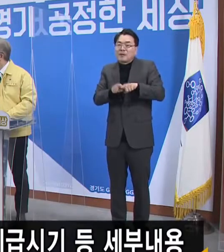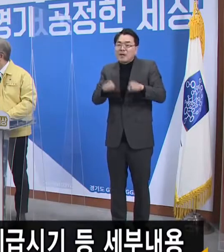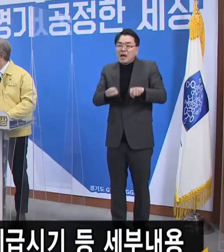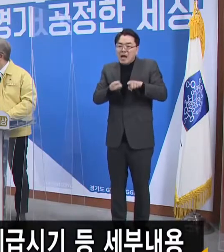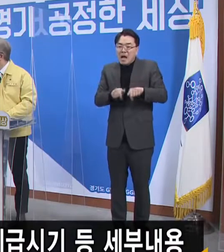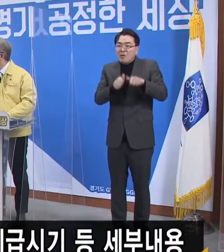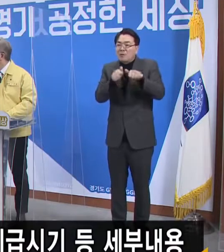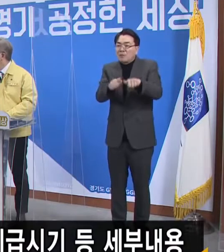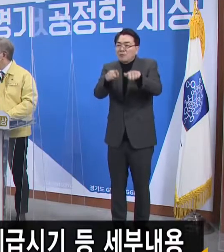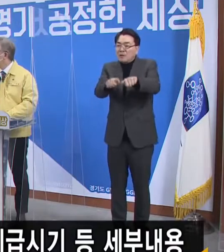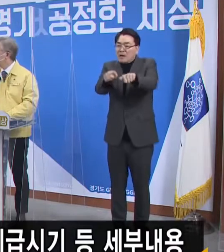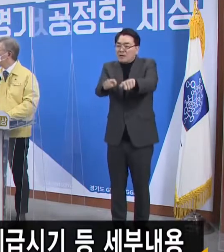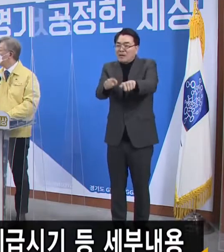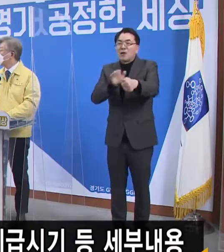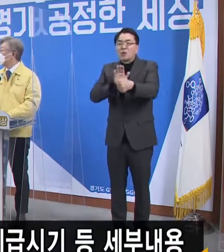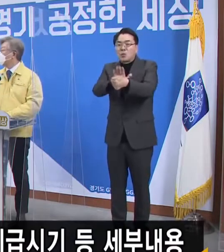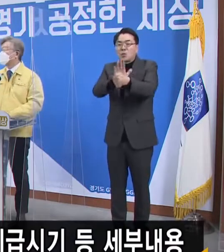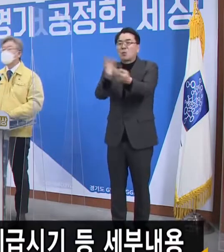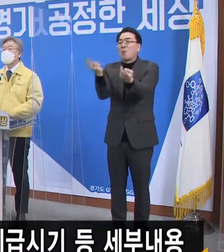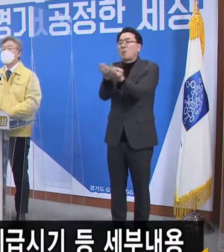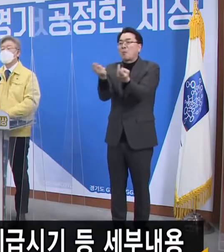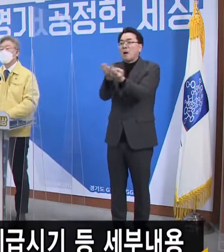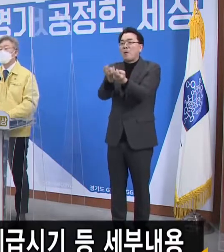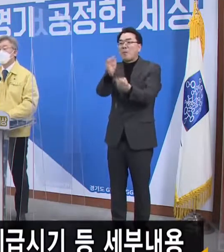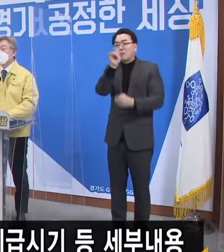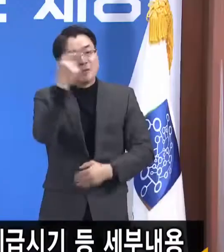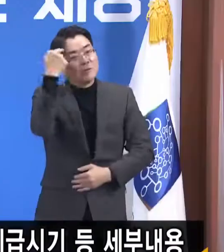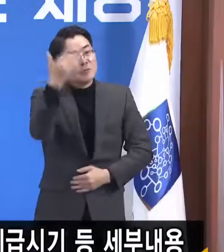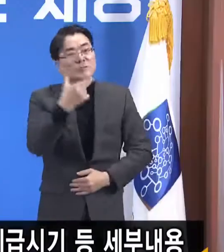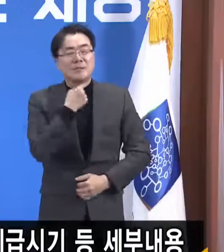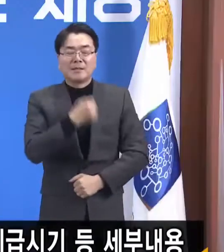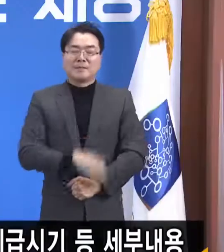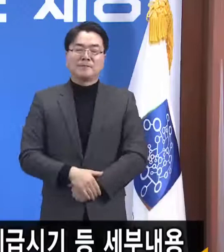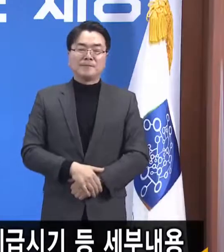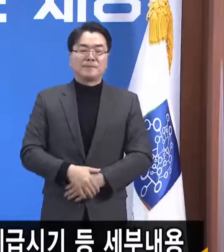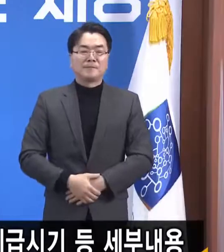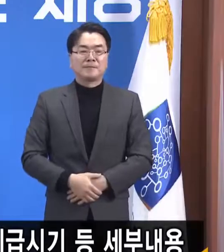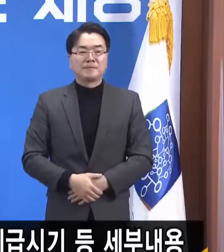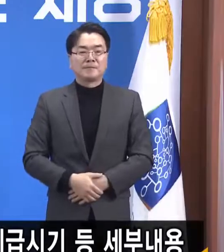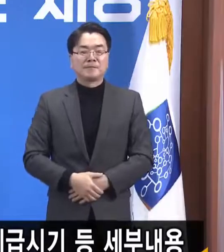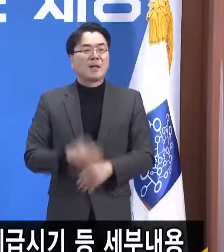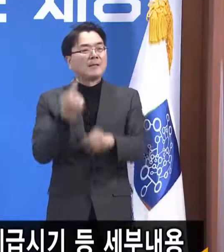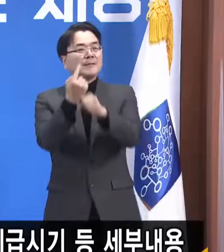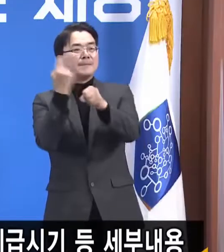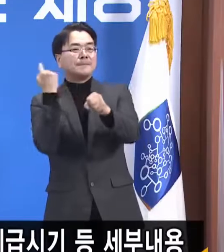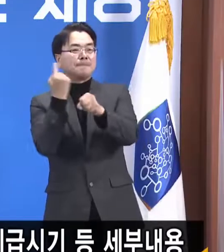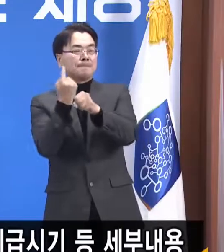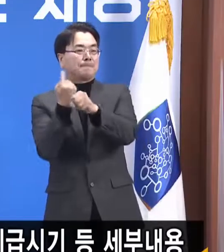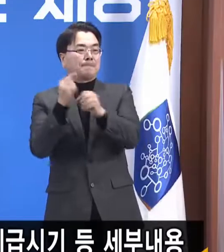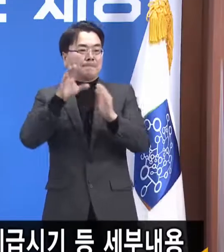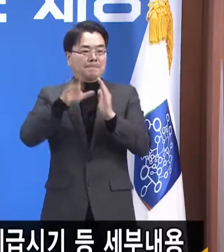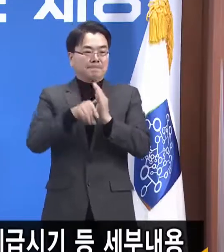지원책이 없는지 계획이 있으면 질문을 주셨습니다. 작년에